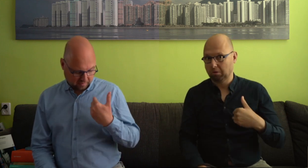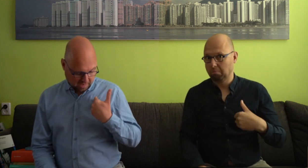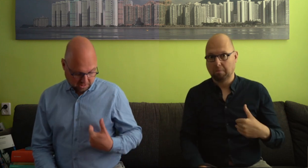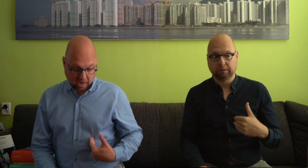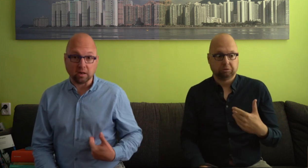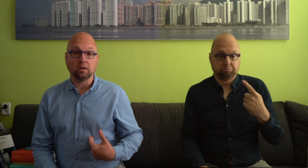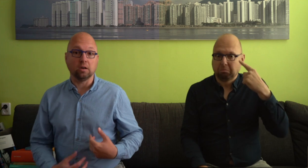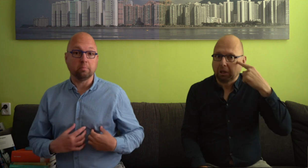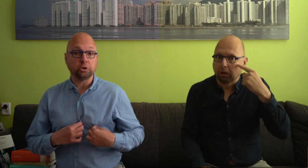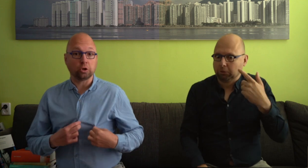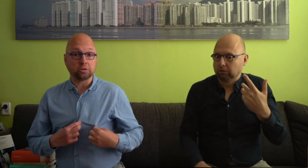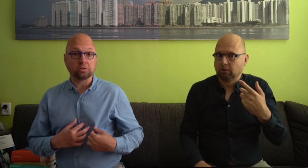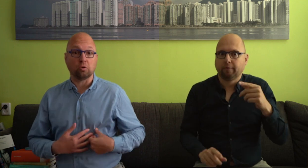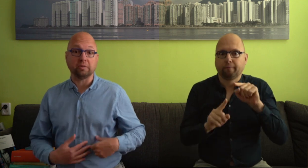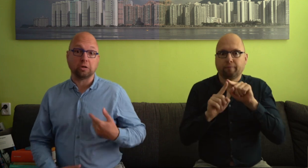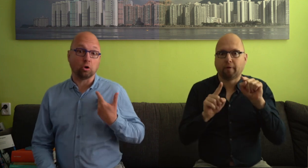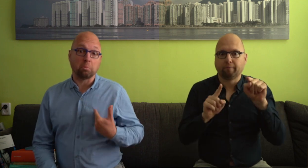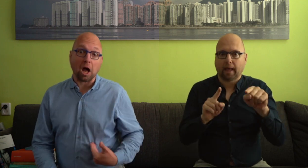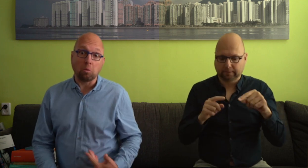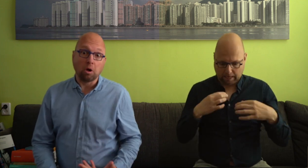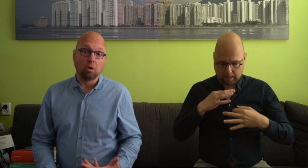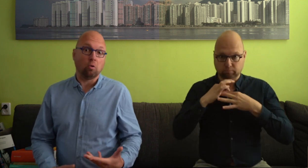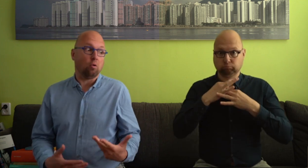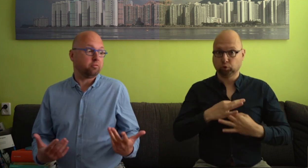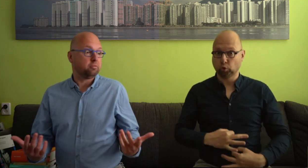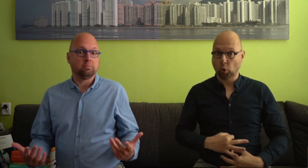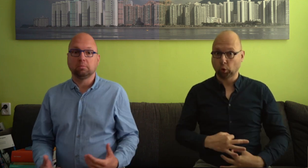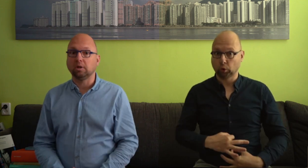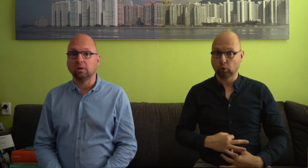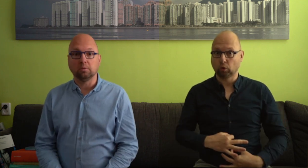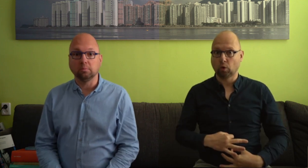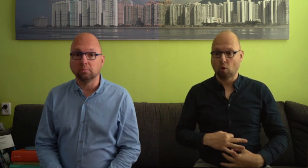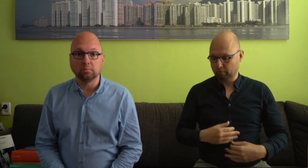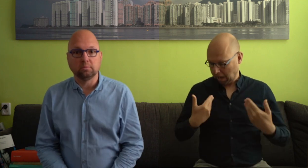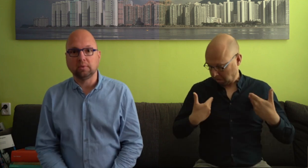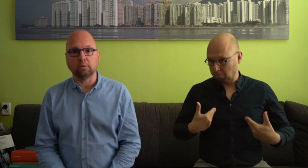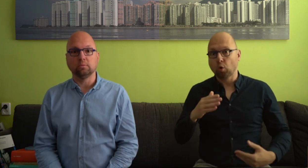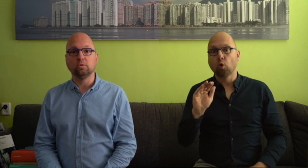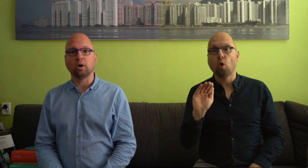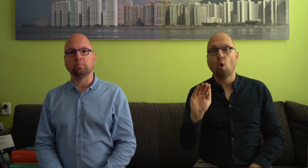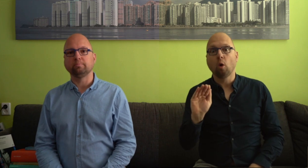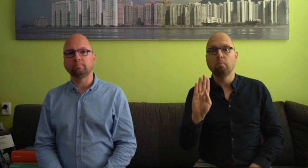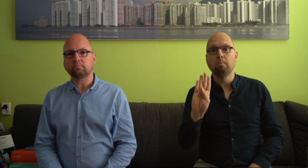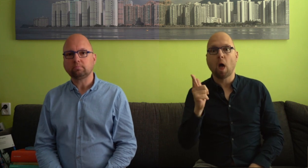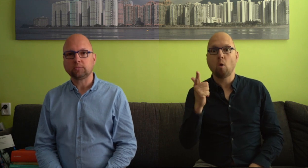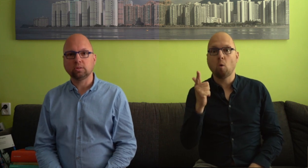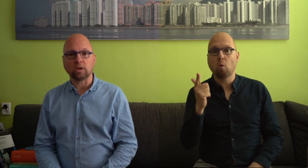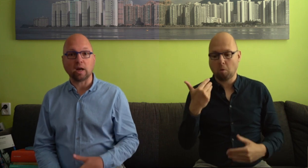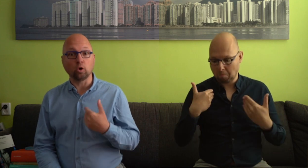verwees naar mijn shirt of naar de kleur blauw. Of, nou, noem maar op. Het zou naar de